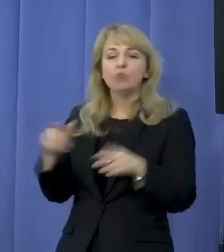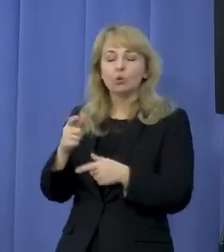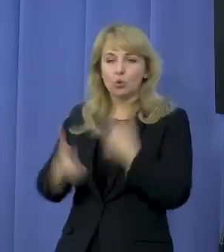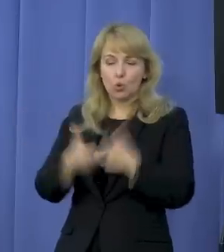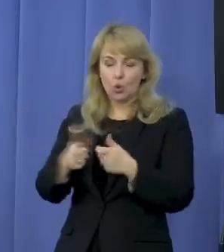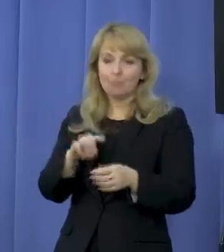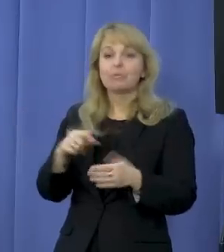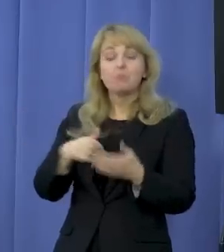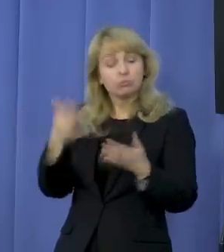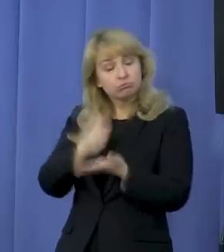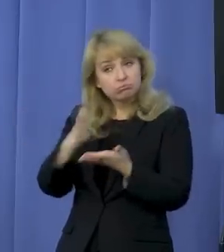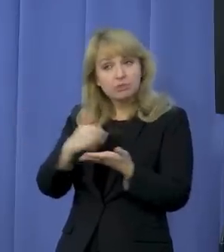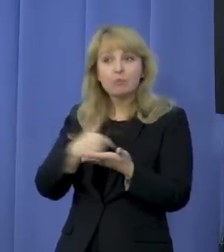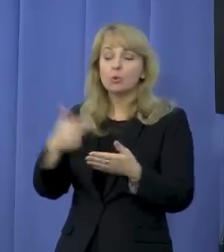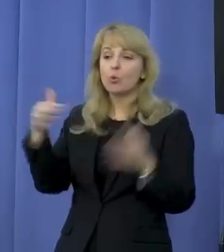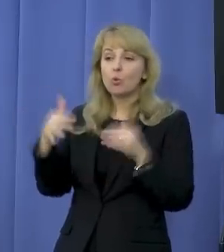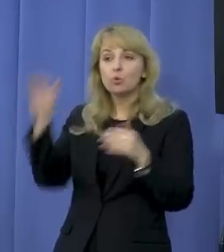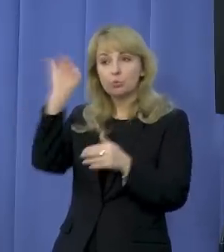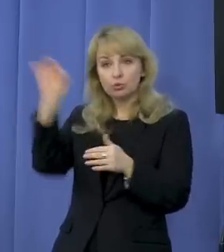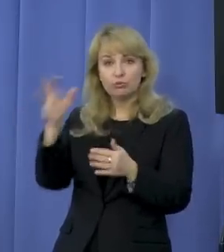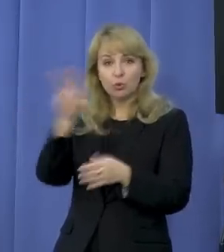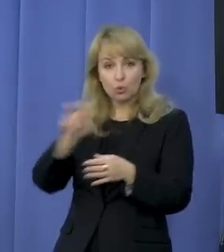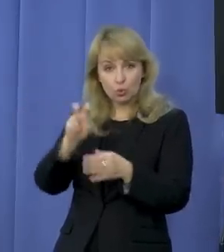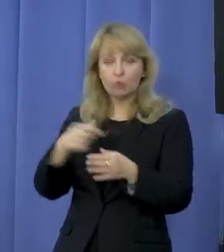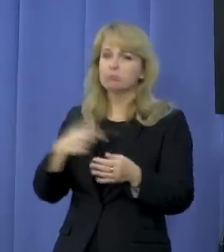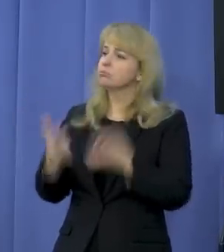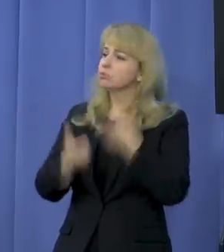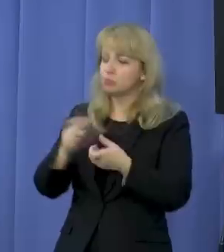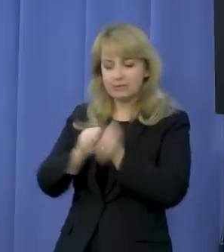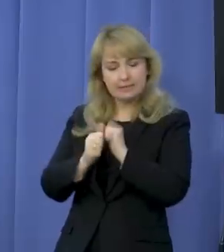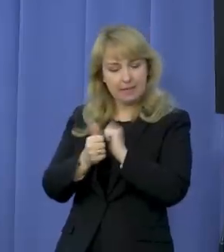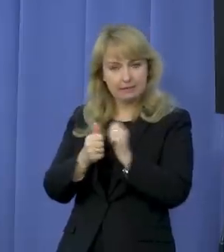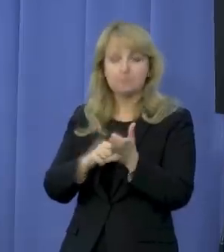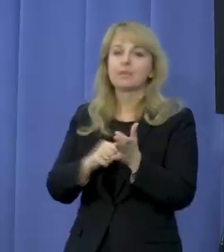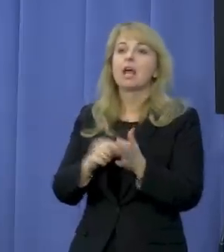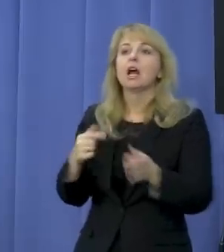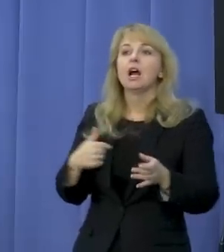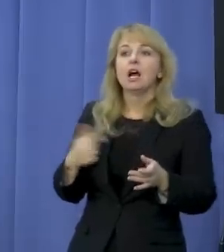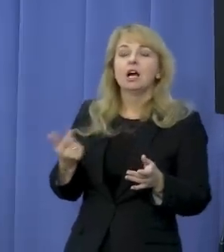Przygotowaliśmy jako klub Twojego ruchu zmiany, które mają